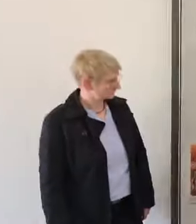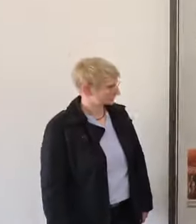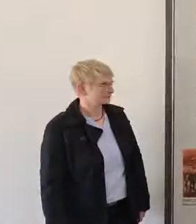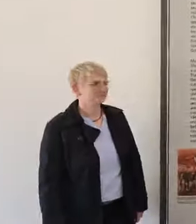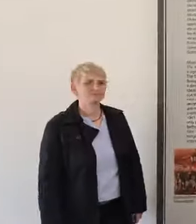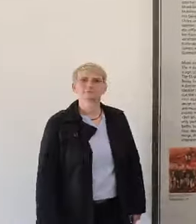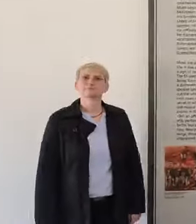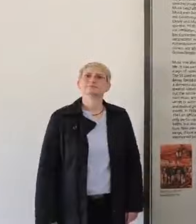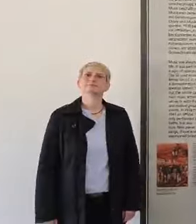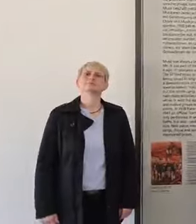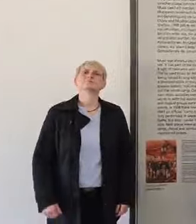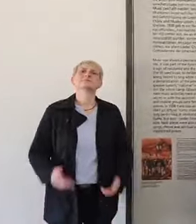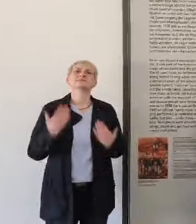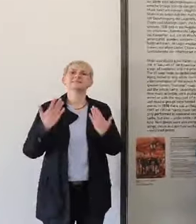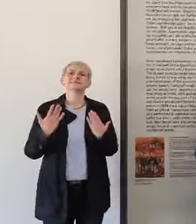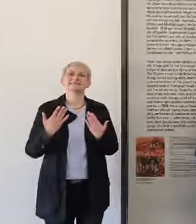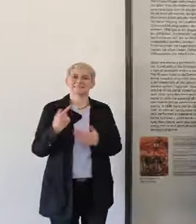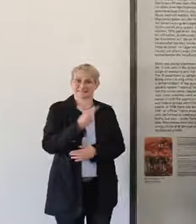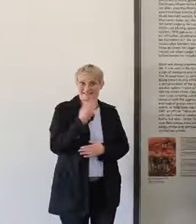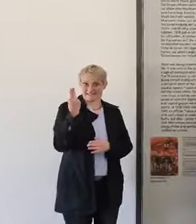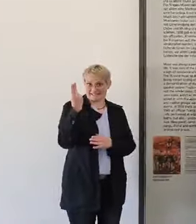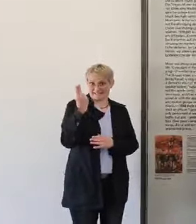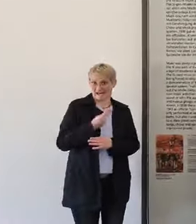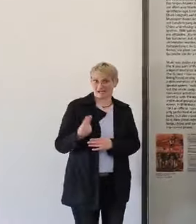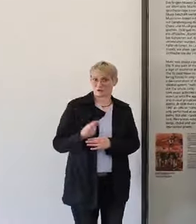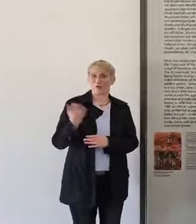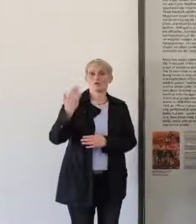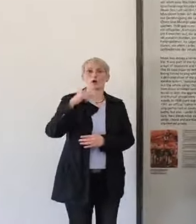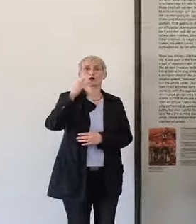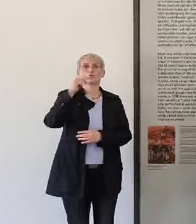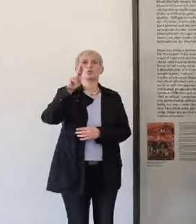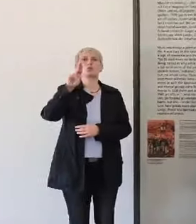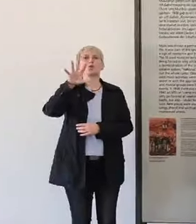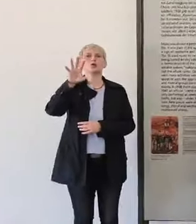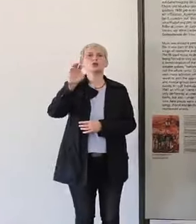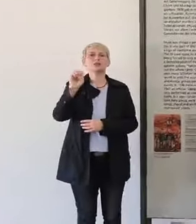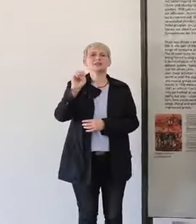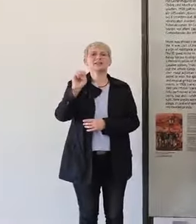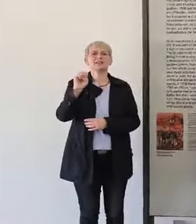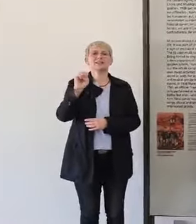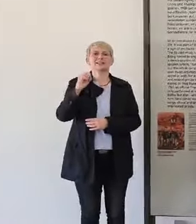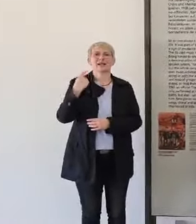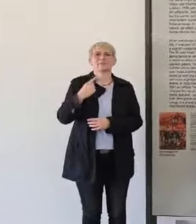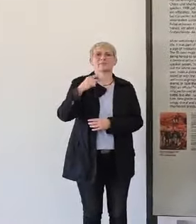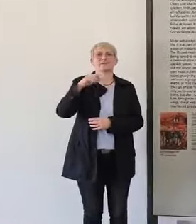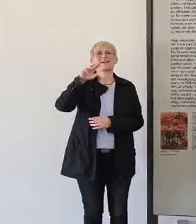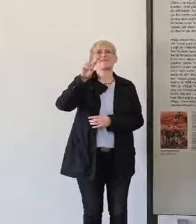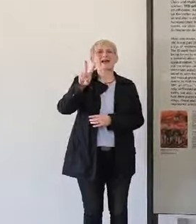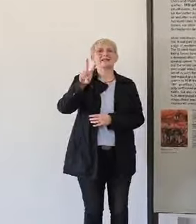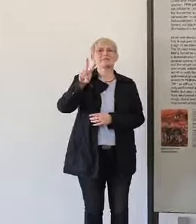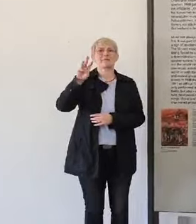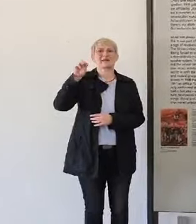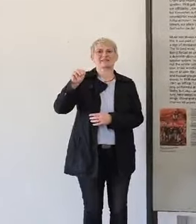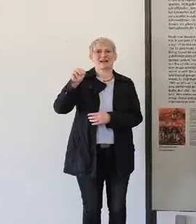This TUSCHE-Zeichnung was published by Vladimir Matejka. And I used the words of an ex